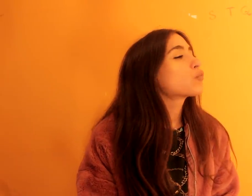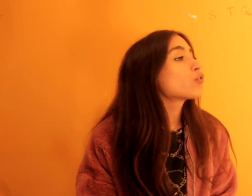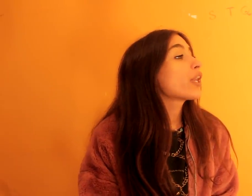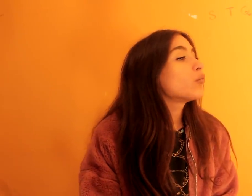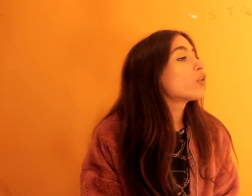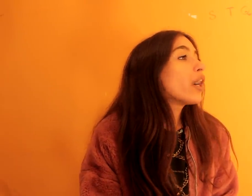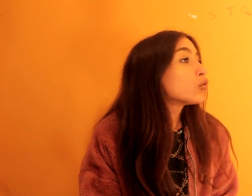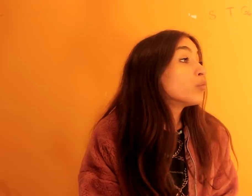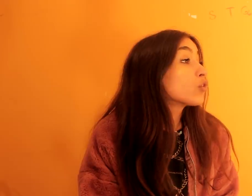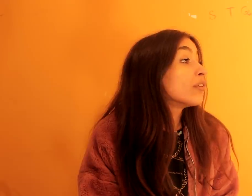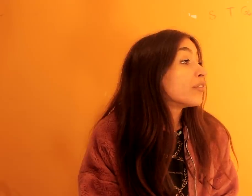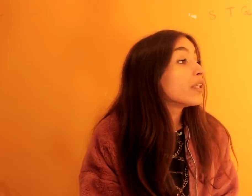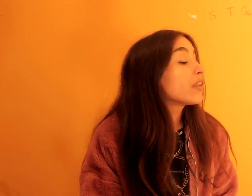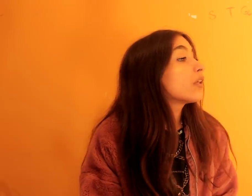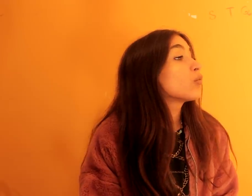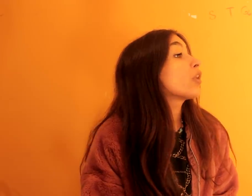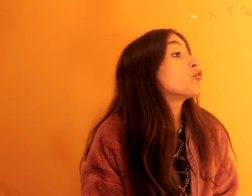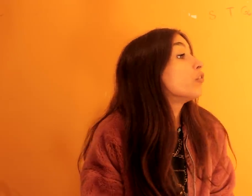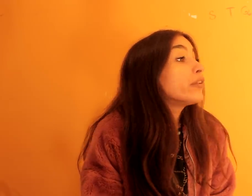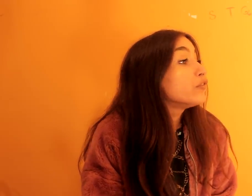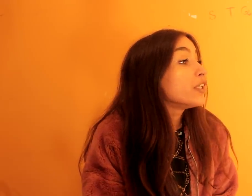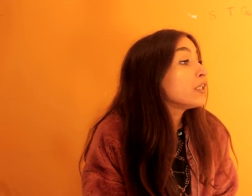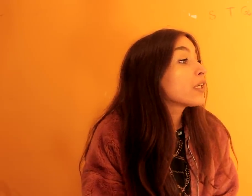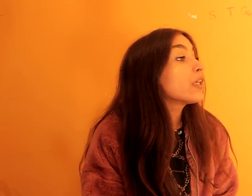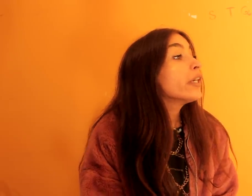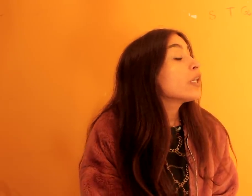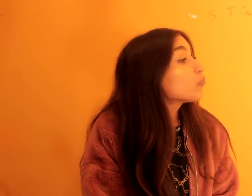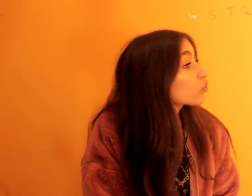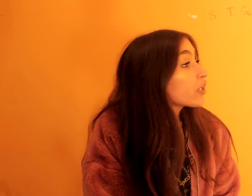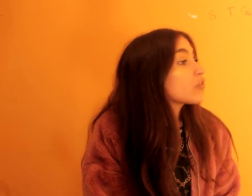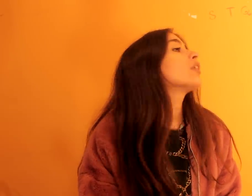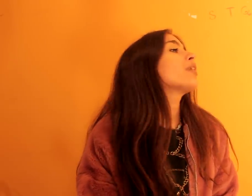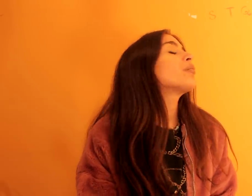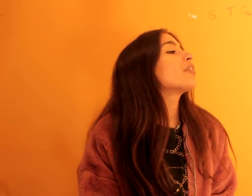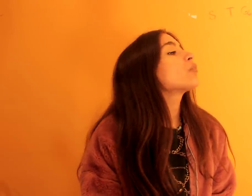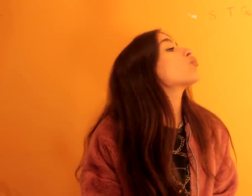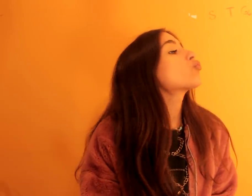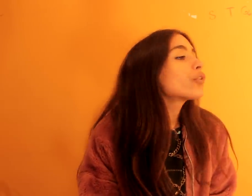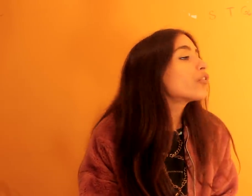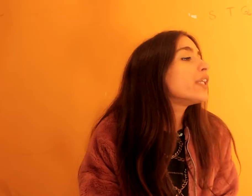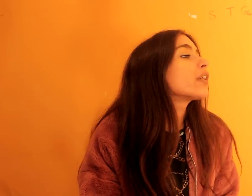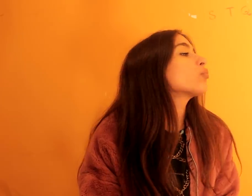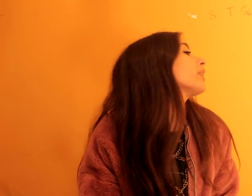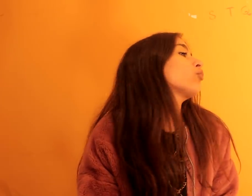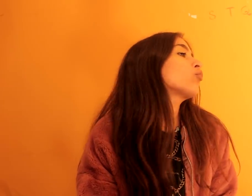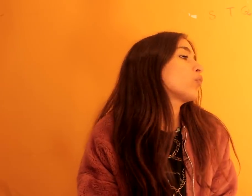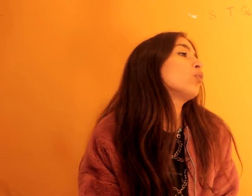pessoas querem mudar o rumo da sua vida, mudar o estilo de vida, e portanto, se eu não ter, precisamos das suas dicas, para estas pessoas,